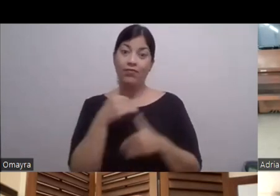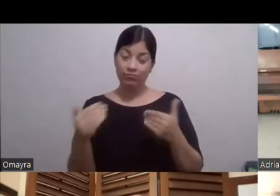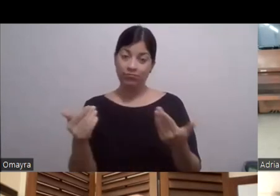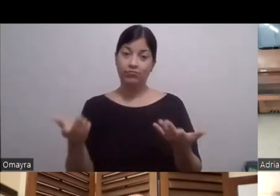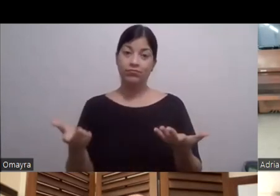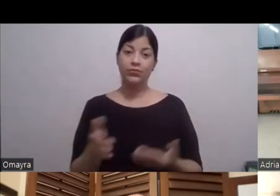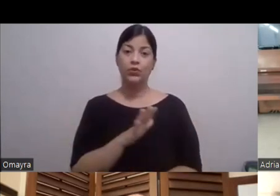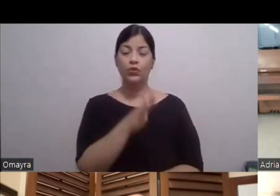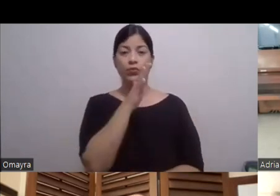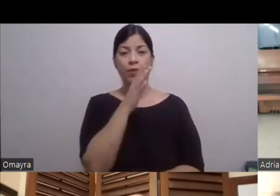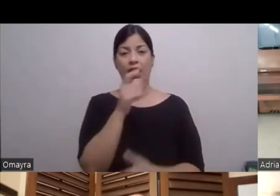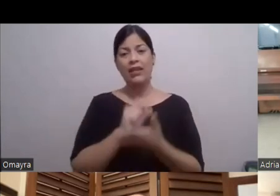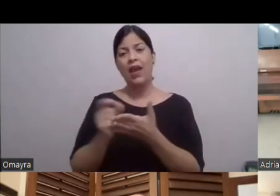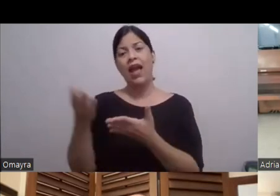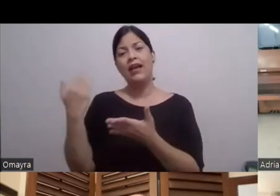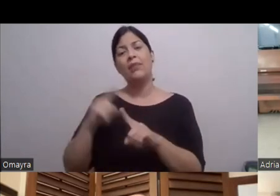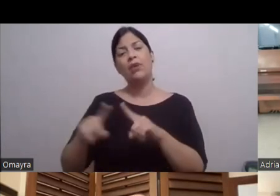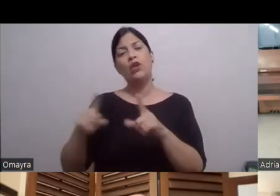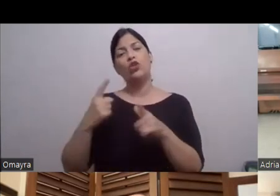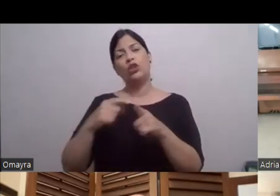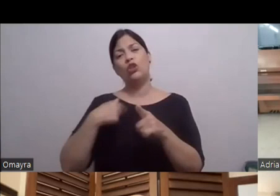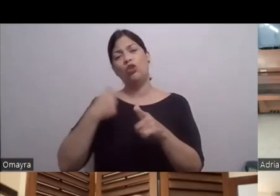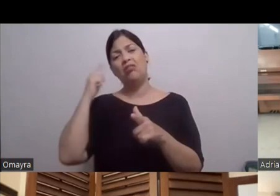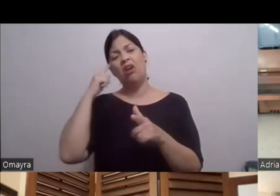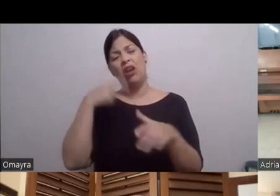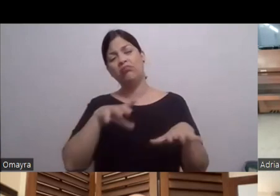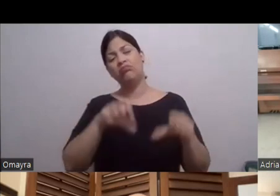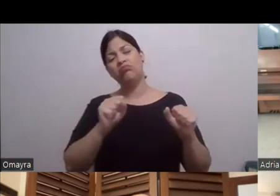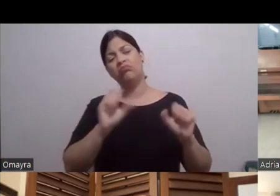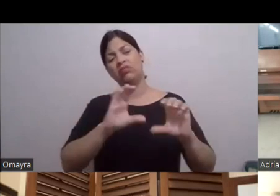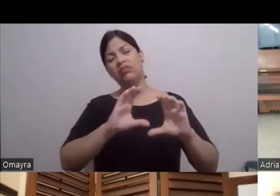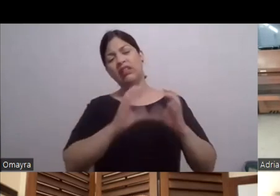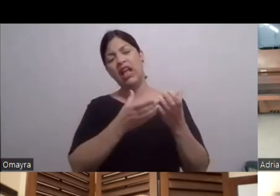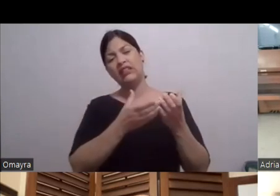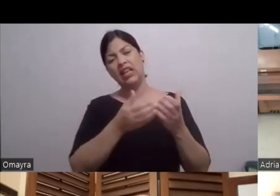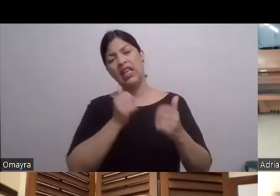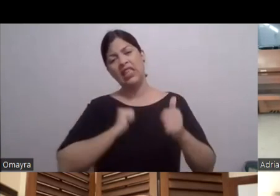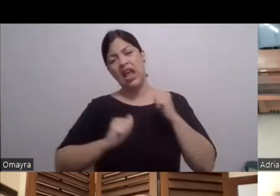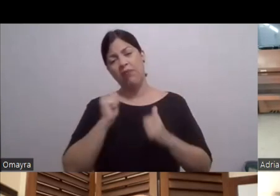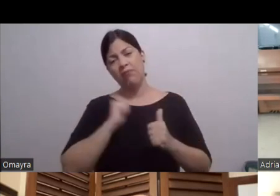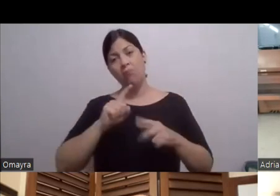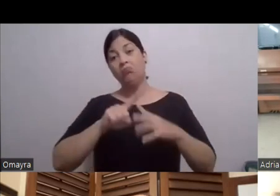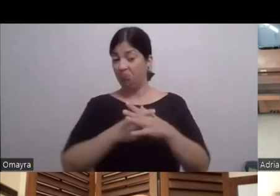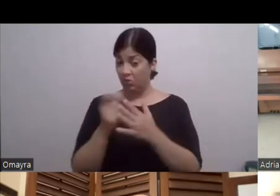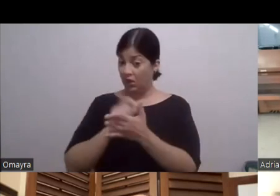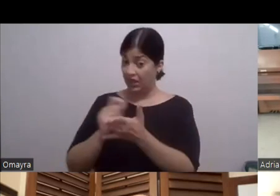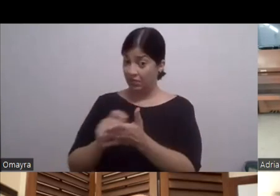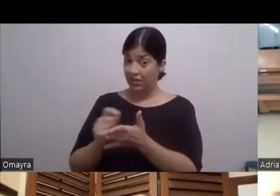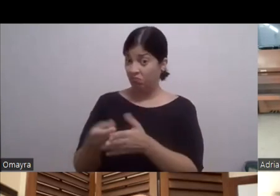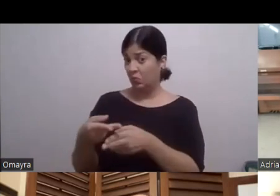De antes Pero entonces Creo que tomó Unas clases De dramaturgia Y empezó a escribirle Bueno Guiones cortos Que para empezar Una persona